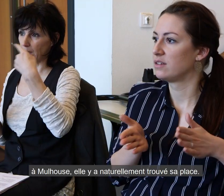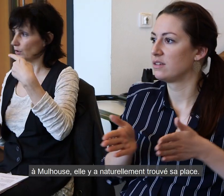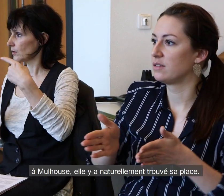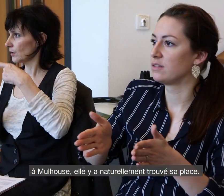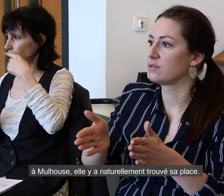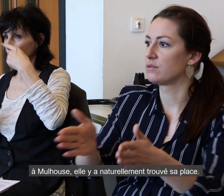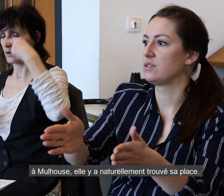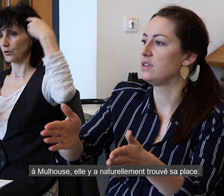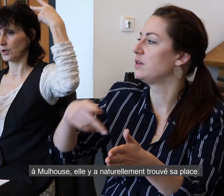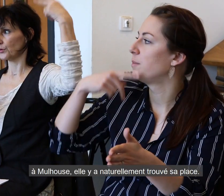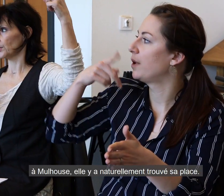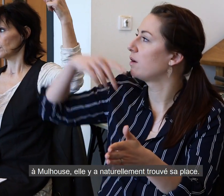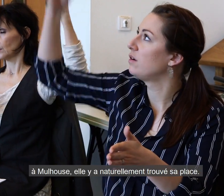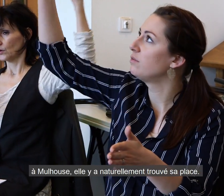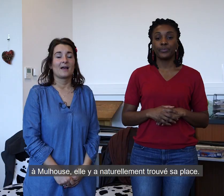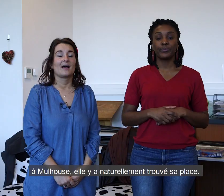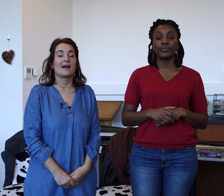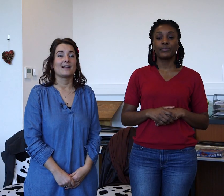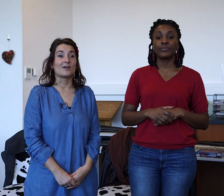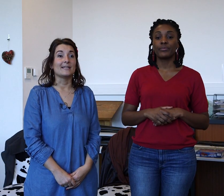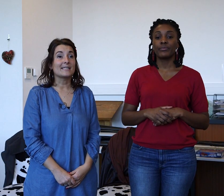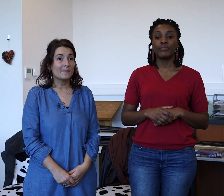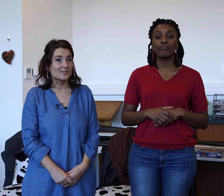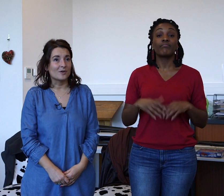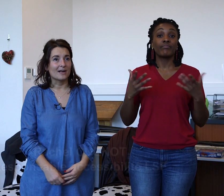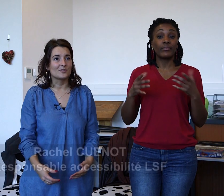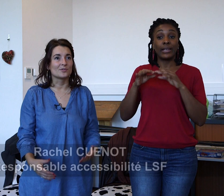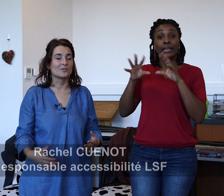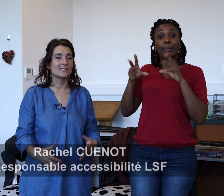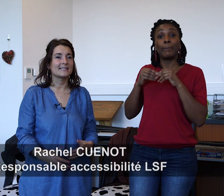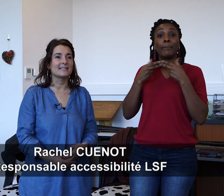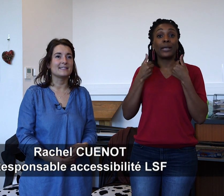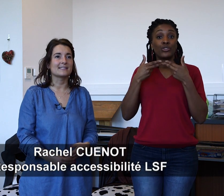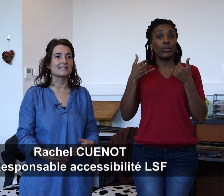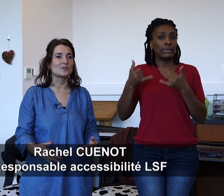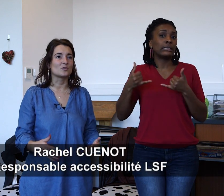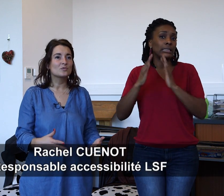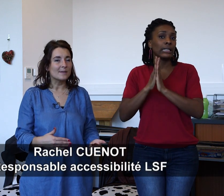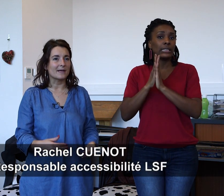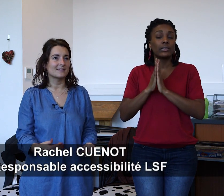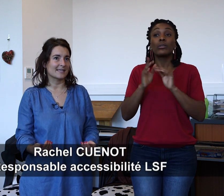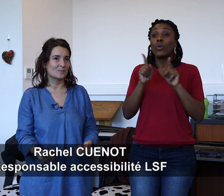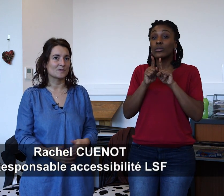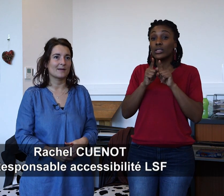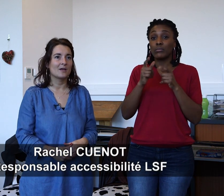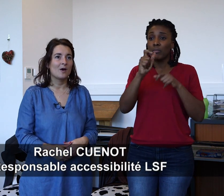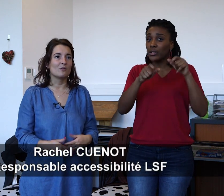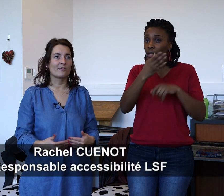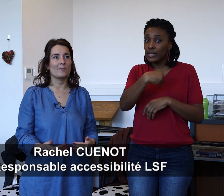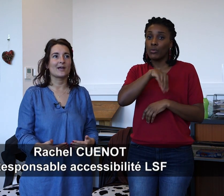elle y a naturellement trouvé sa place. Alors, l'équipe pastorale de cette église, ainsi que toutes les personnes responsables, ont vraiment à